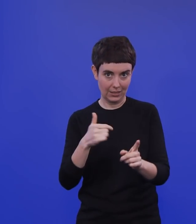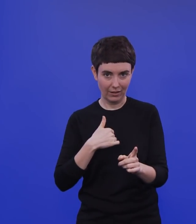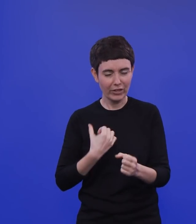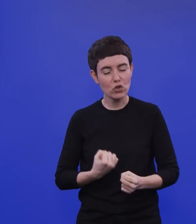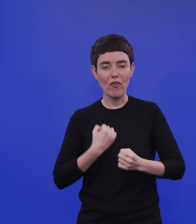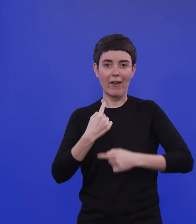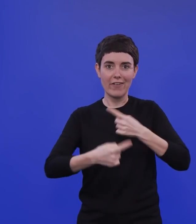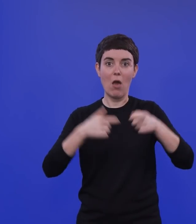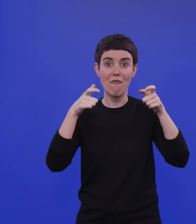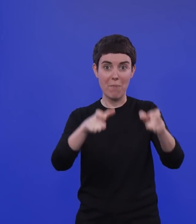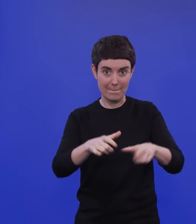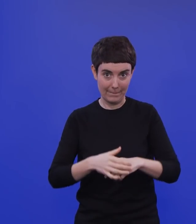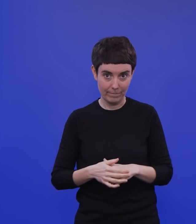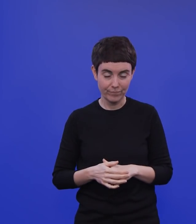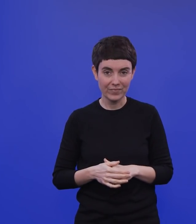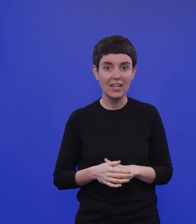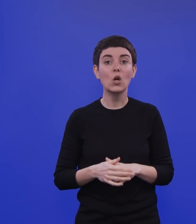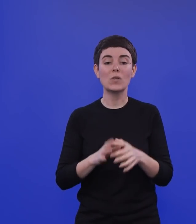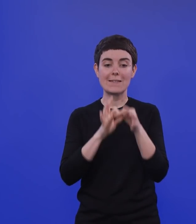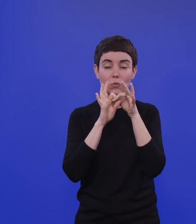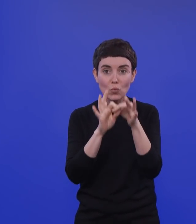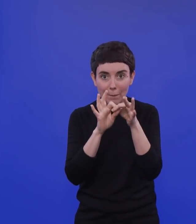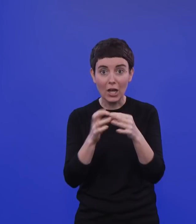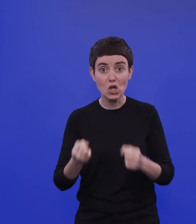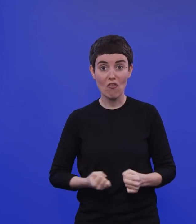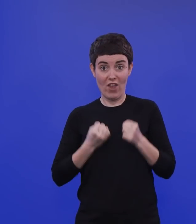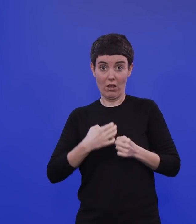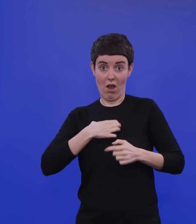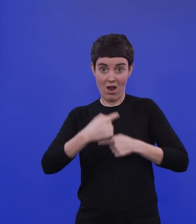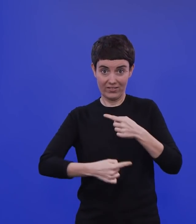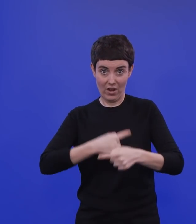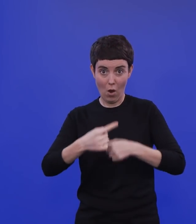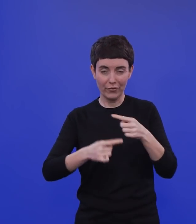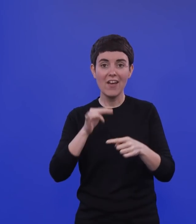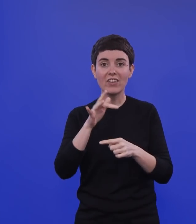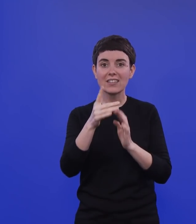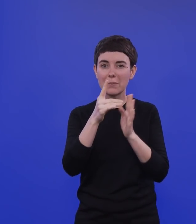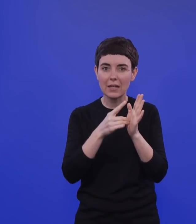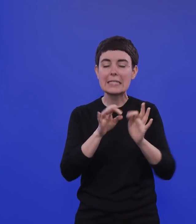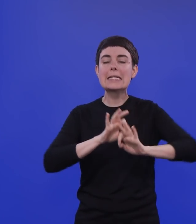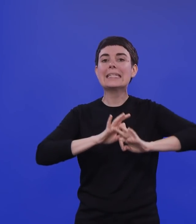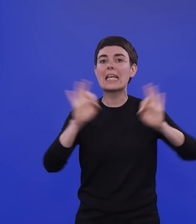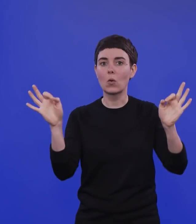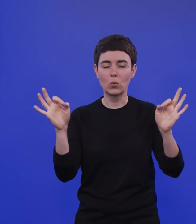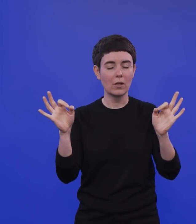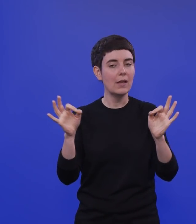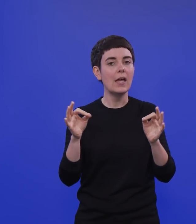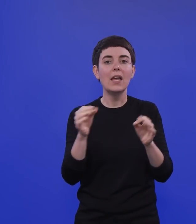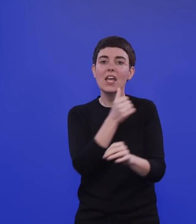liegen die Wirksamkeiten viel, viel, viel besser. Also alle diese Impfstoffe sind gegen schwere Verläufe